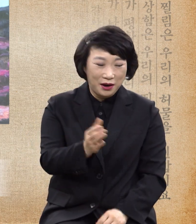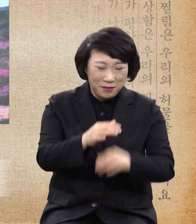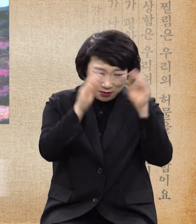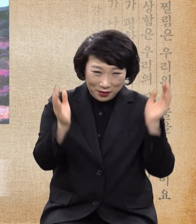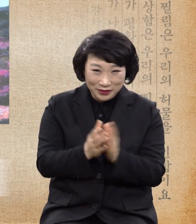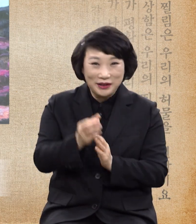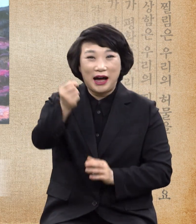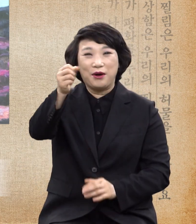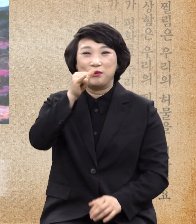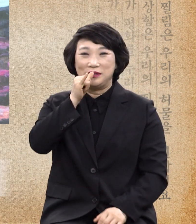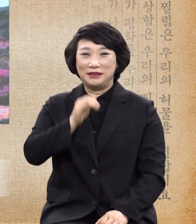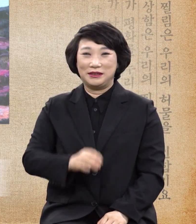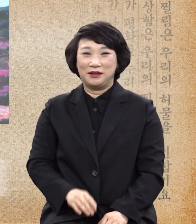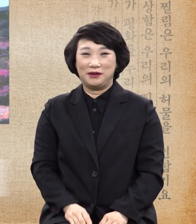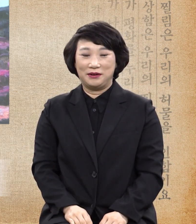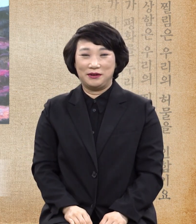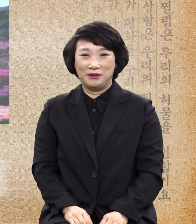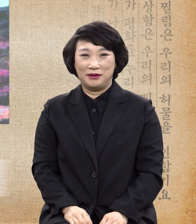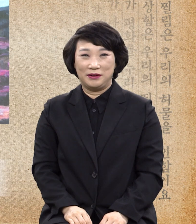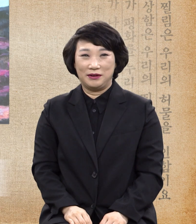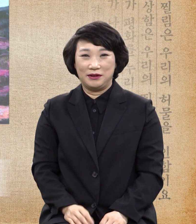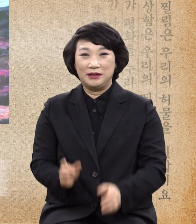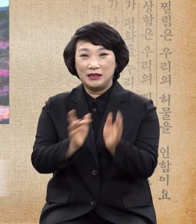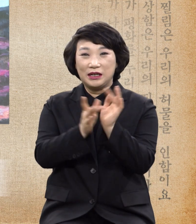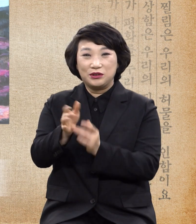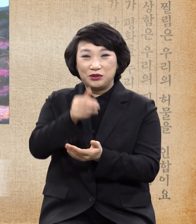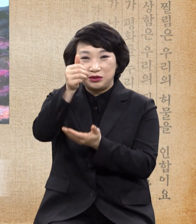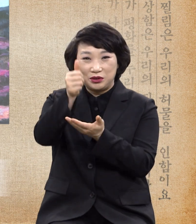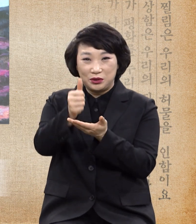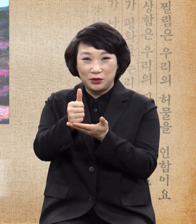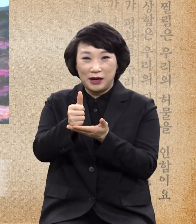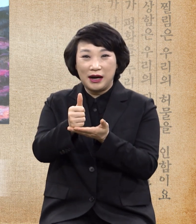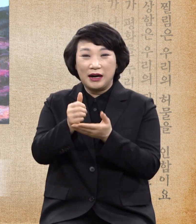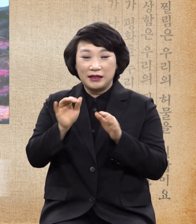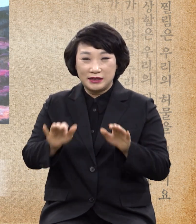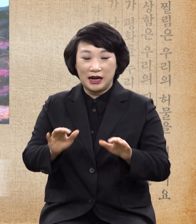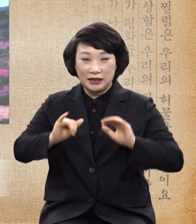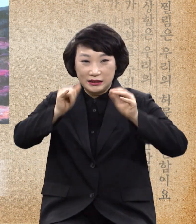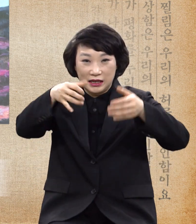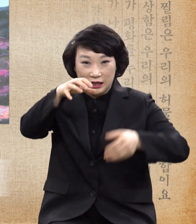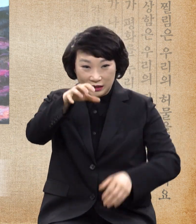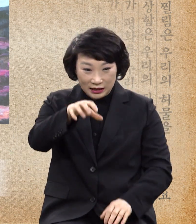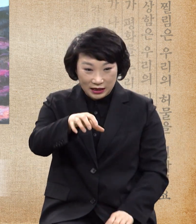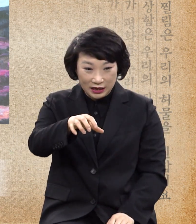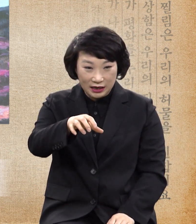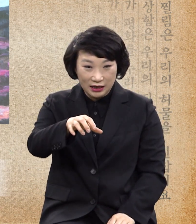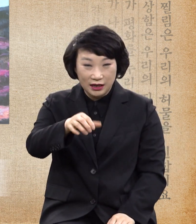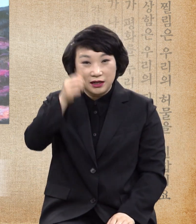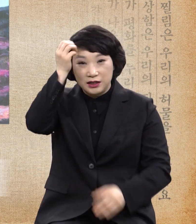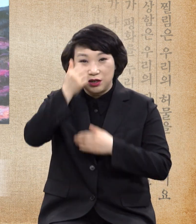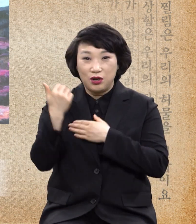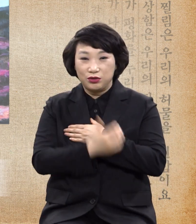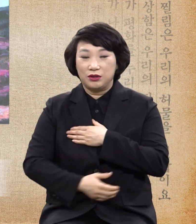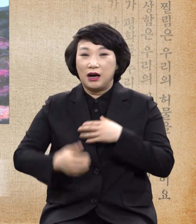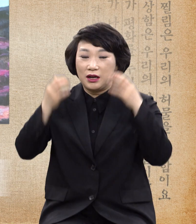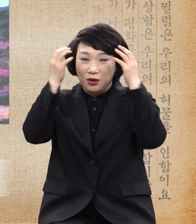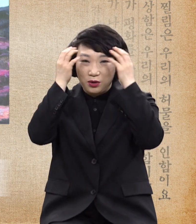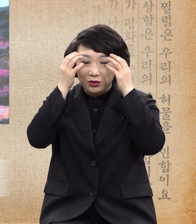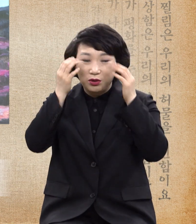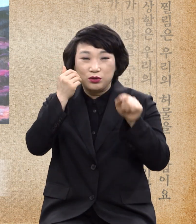말입니다 예수 그리도께서 이 세상에 영육 간에 고통당하는 자들이